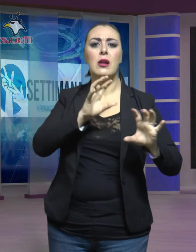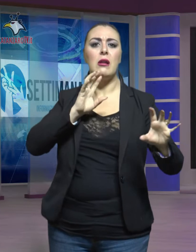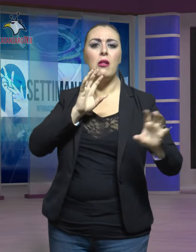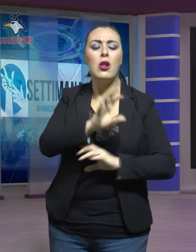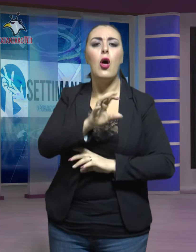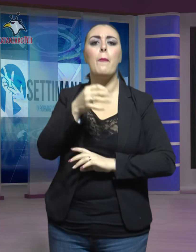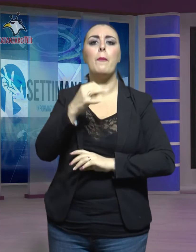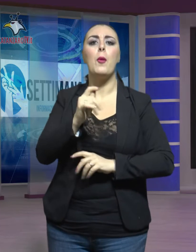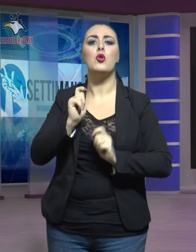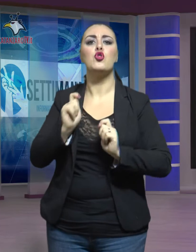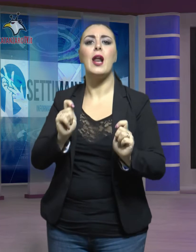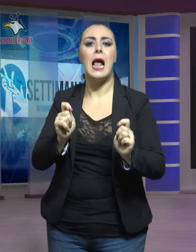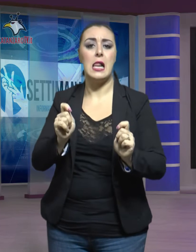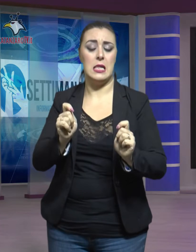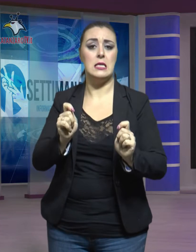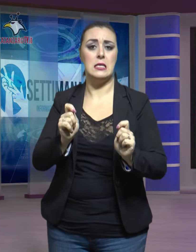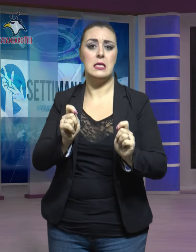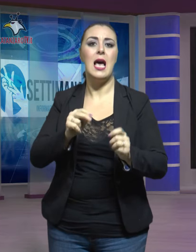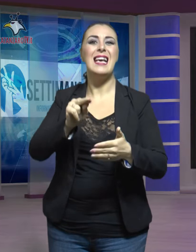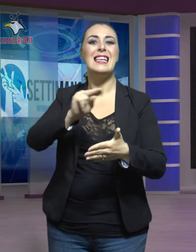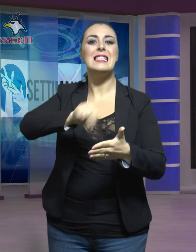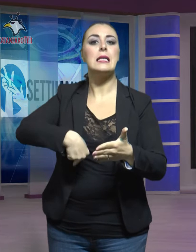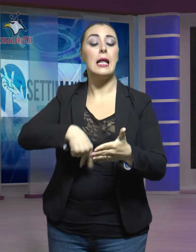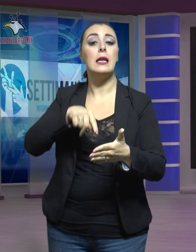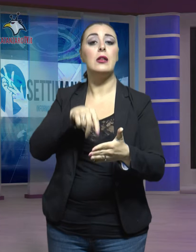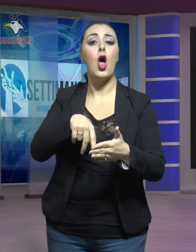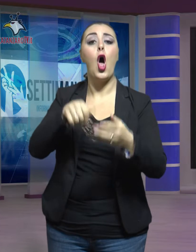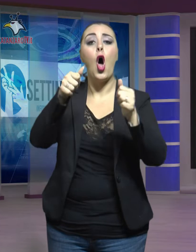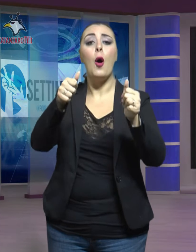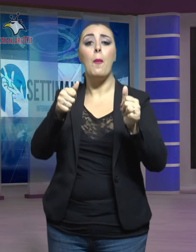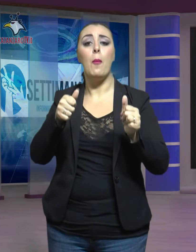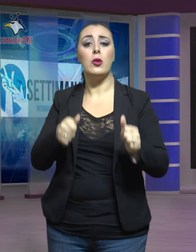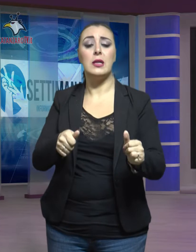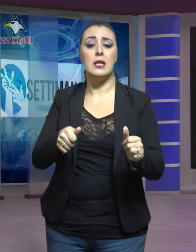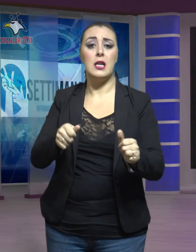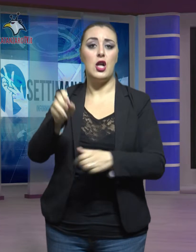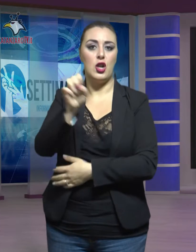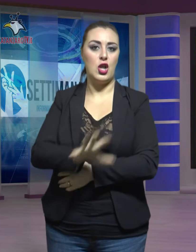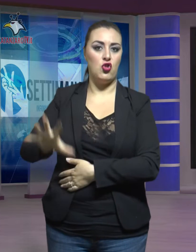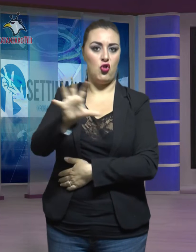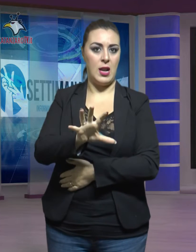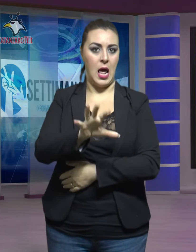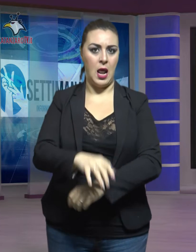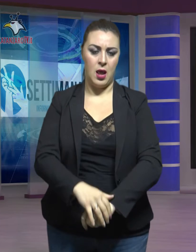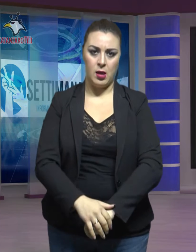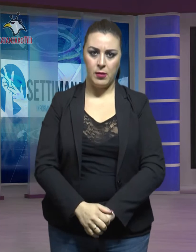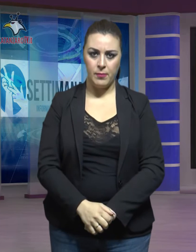giornalisti iscritti all'ordine regionale. La giunta